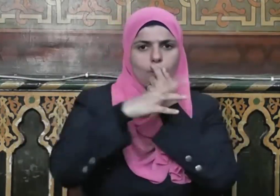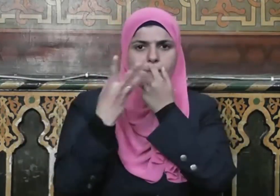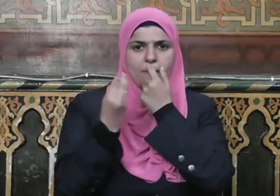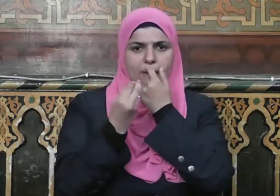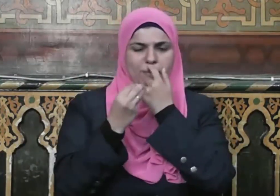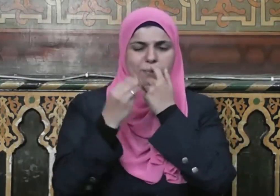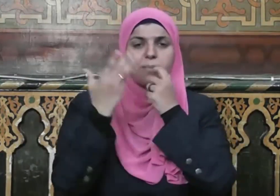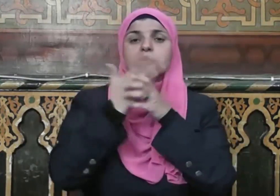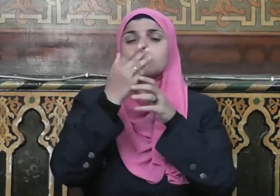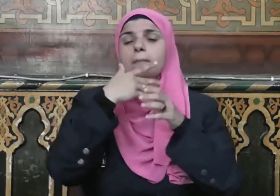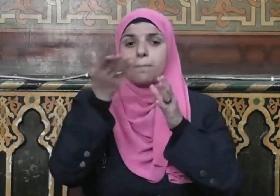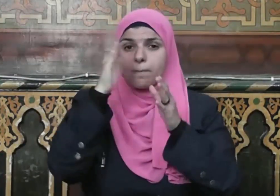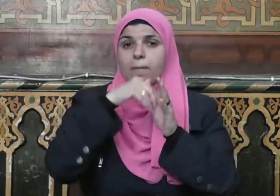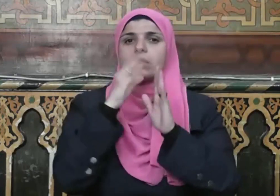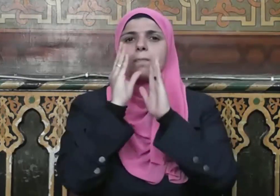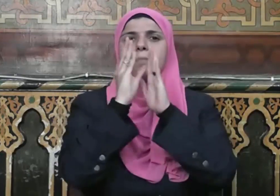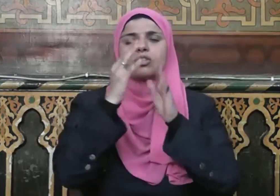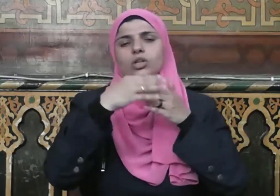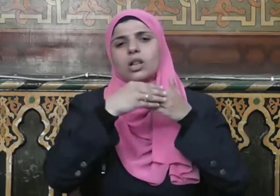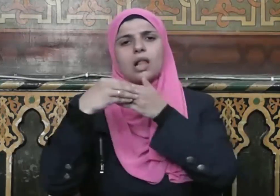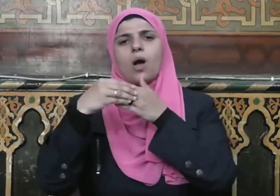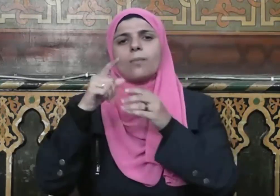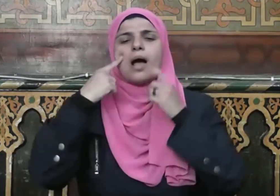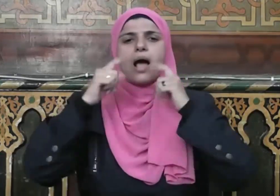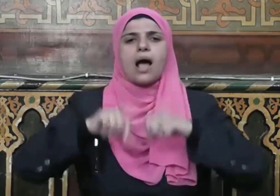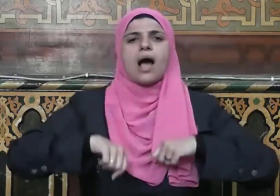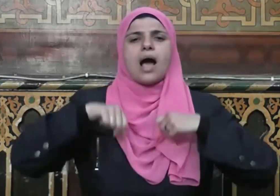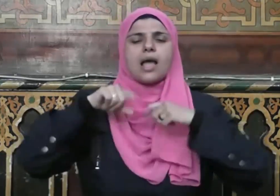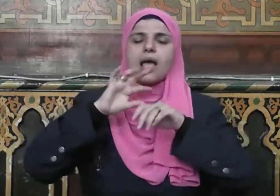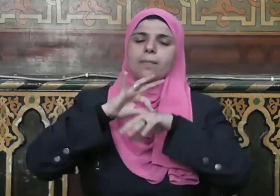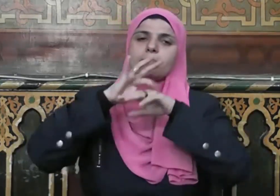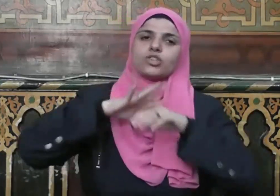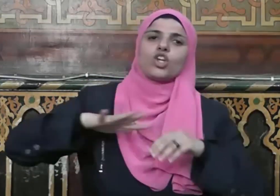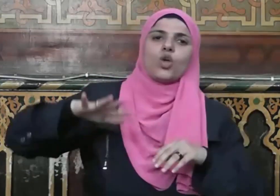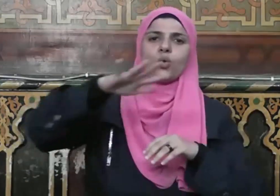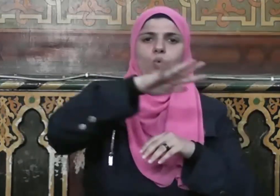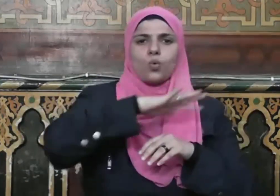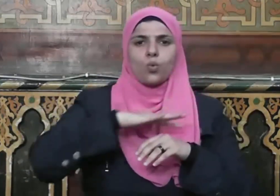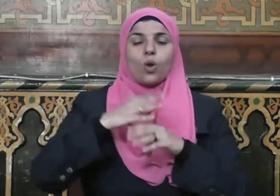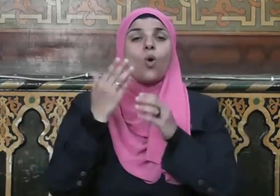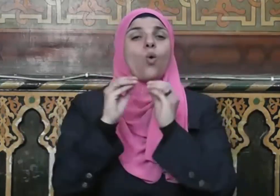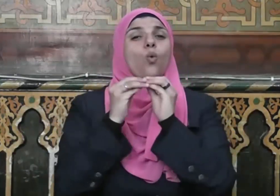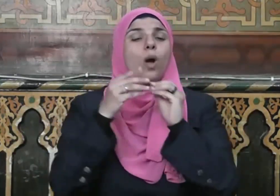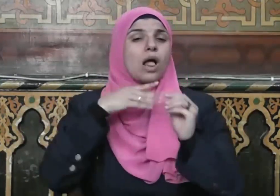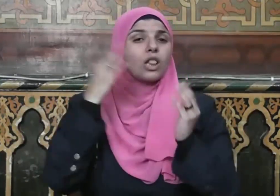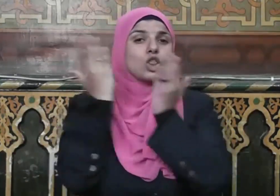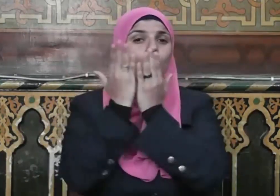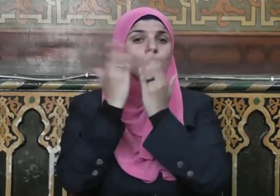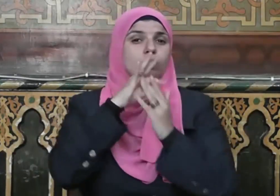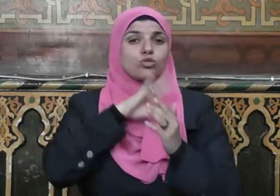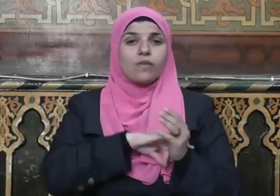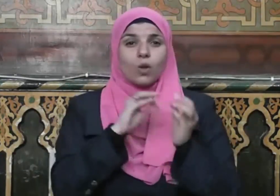التي تعد منهج حياة للبشرية بأسرها ومن هذه الدروس